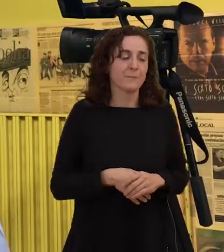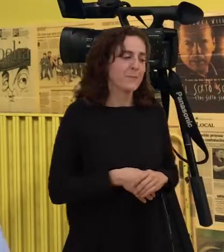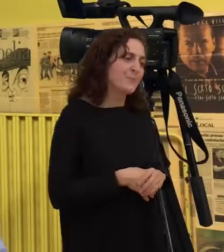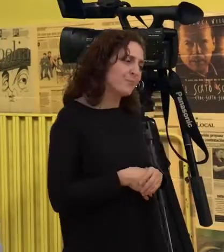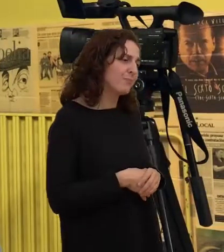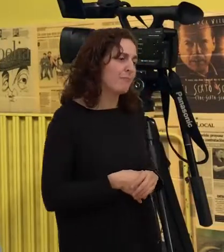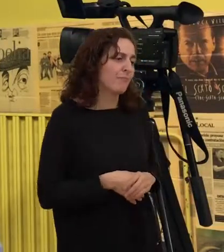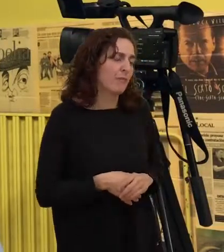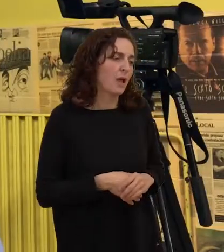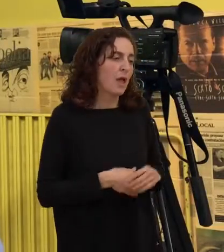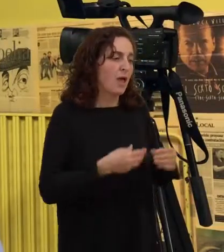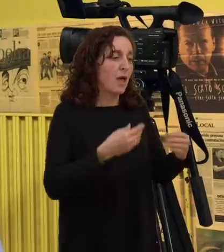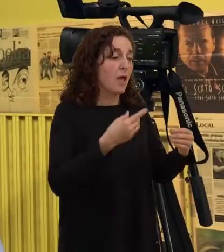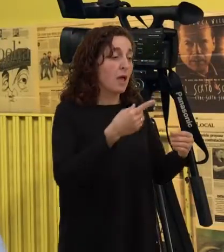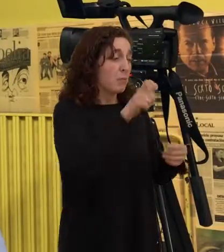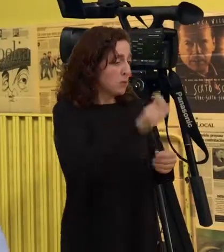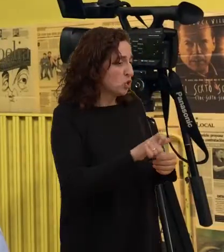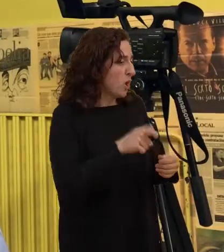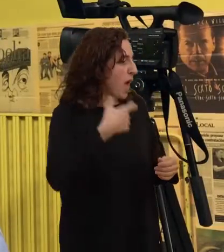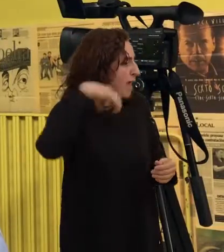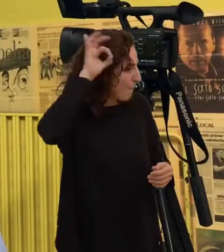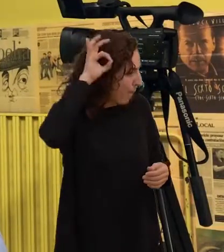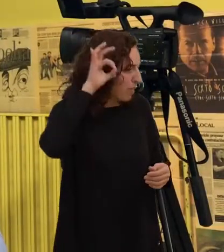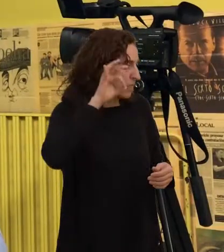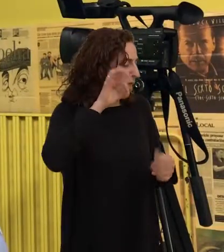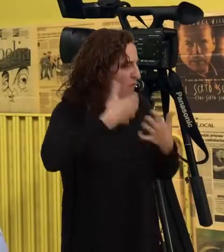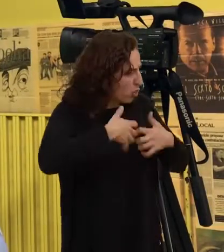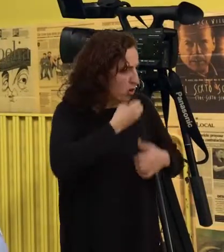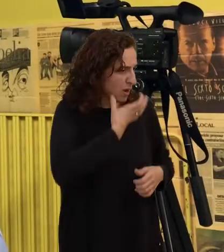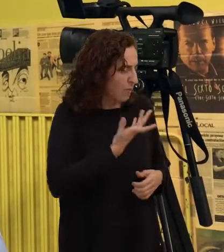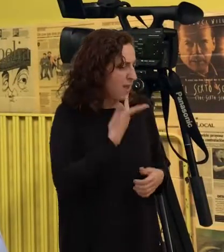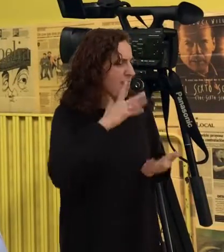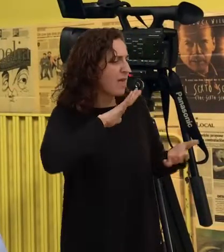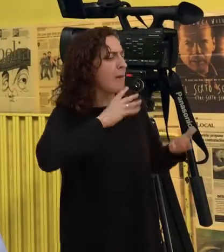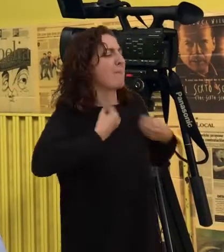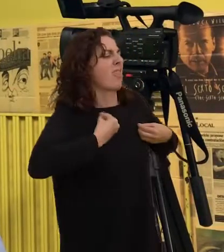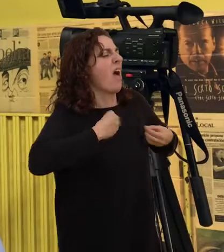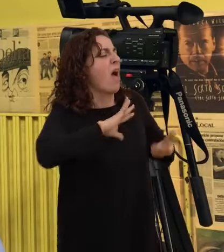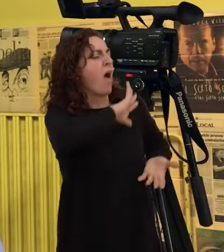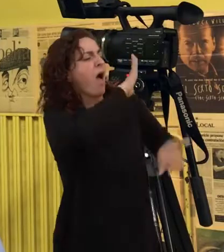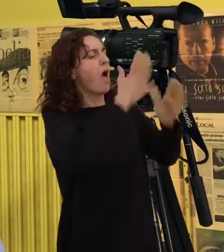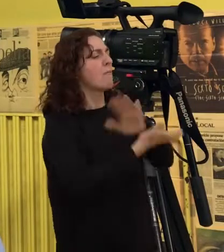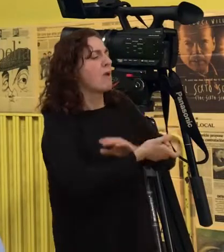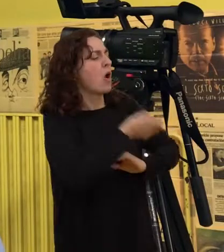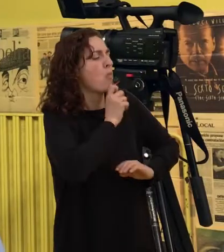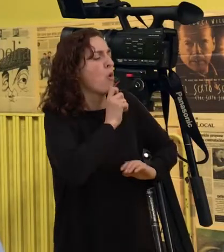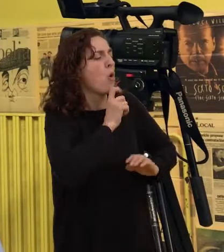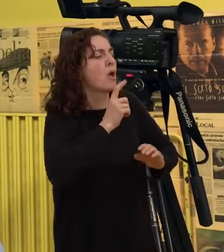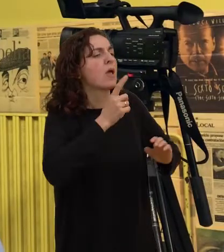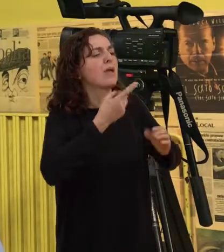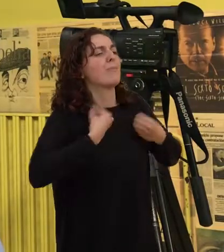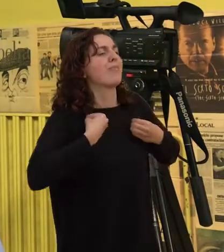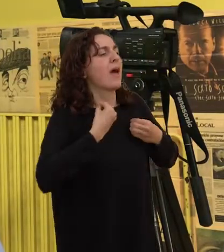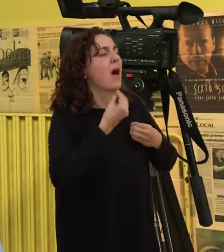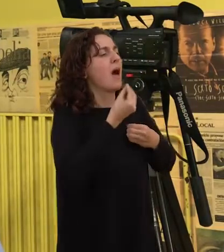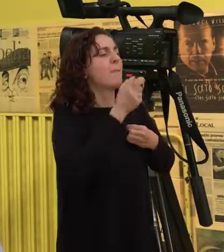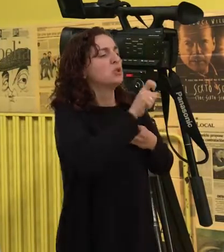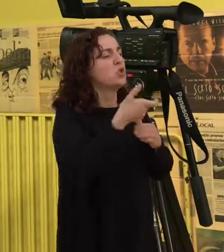de alguén que teña un implante coclear funcional e como cambia a vida de quenes le rodean como cambia a vida